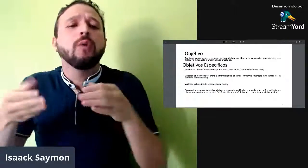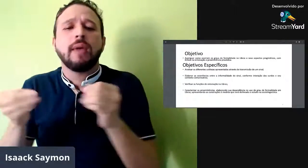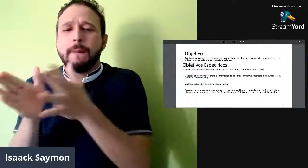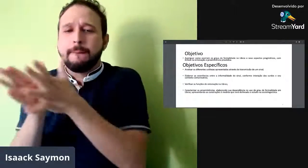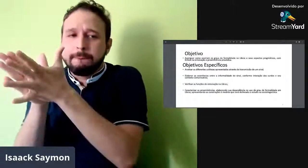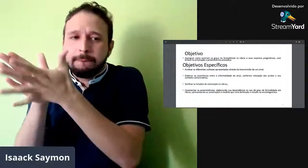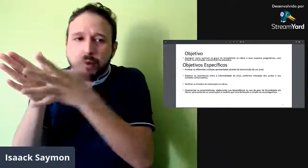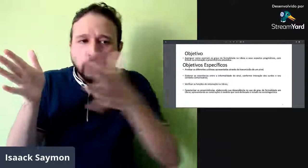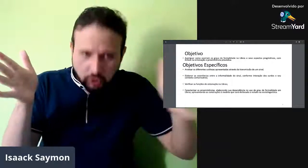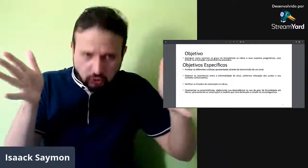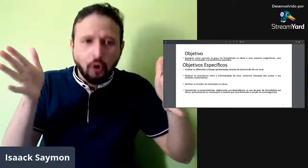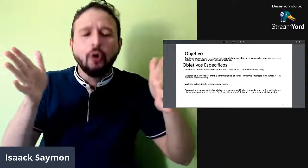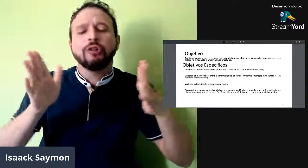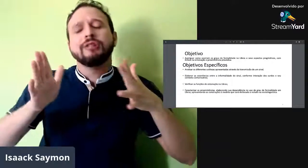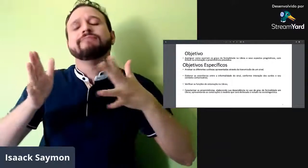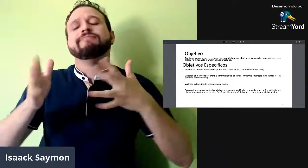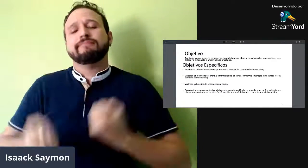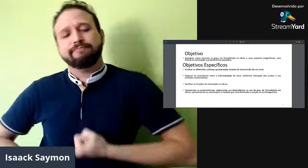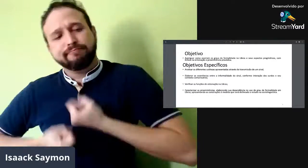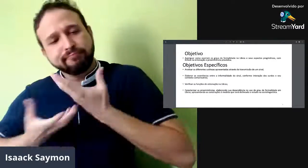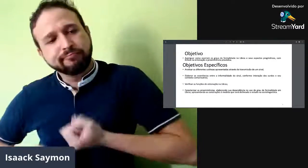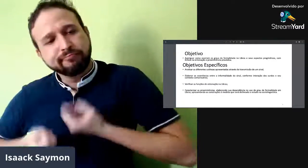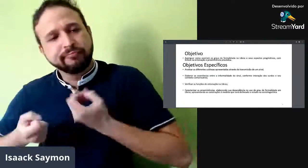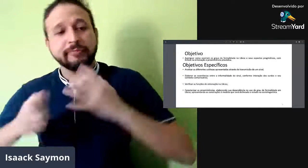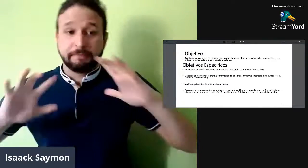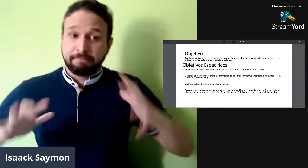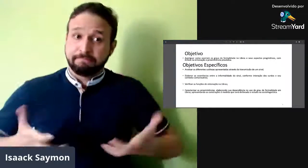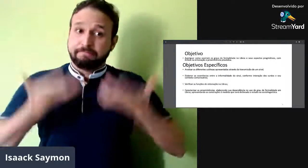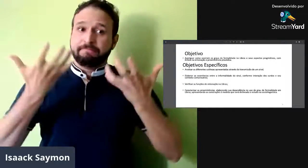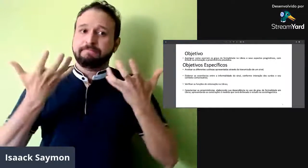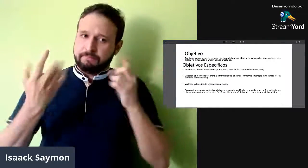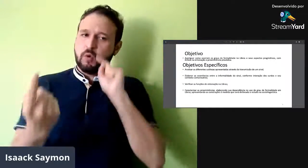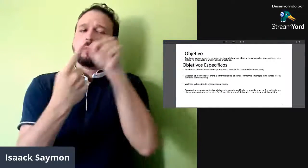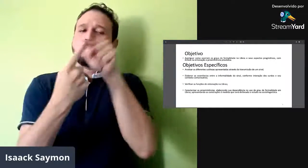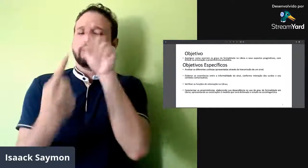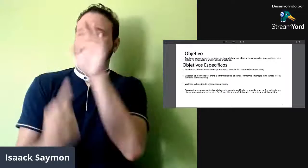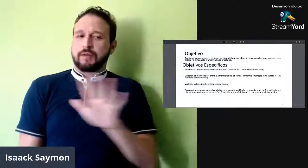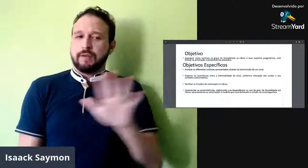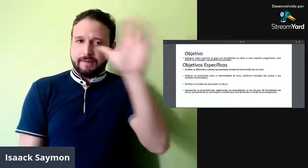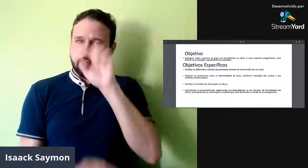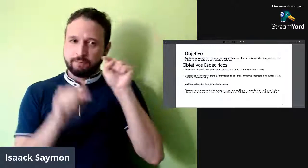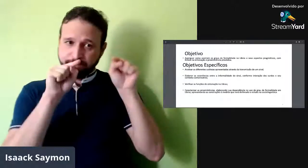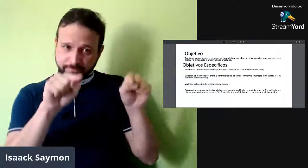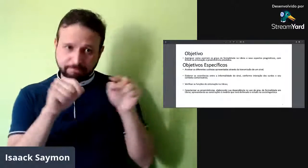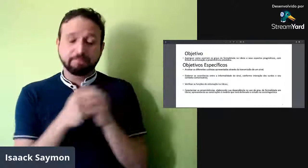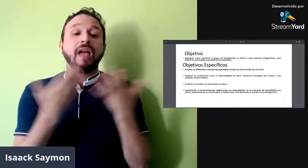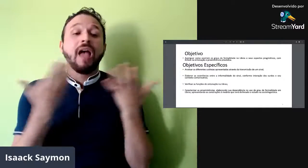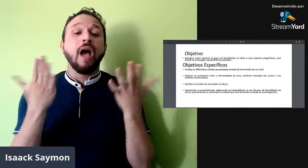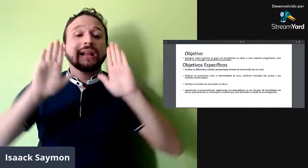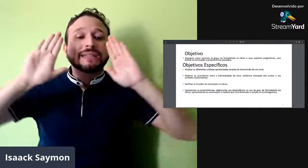da Libras, com foco na prosódia, na entonação e proeminência.